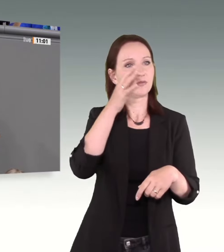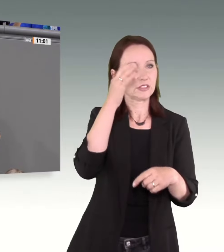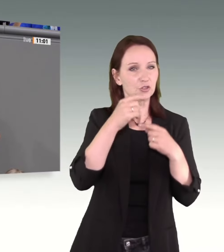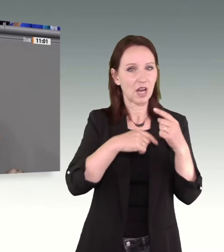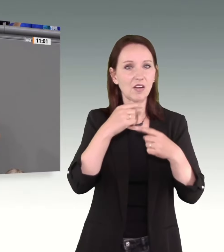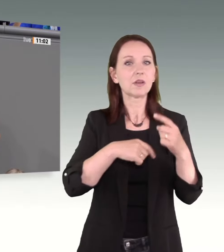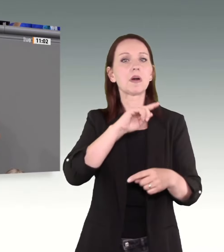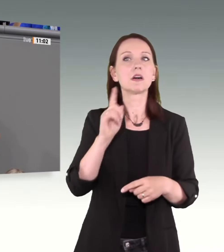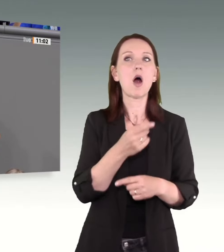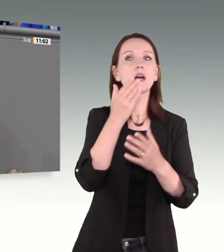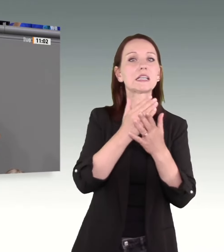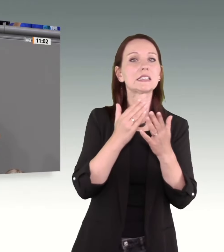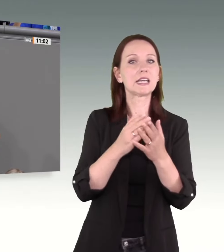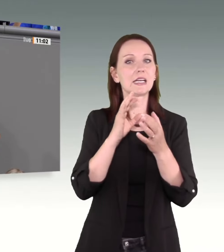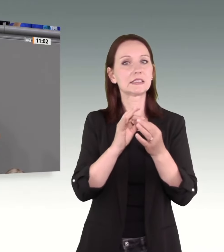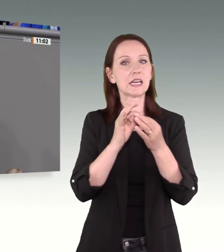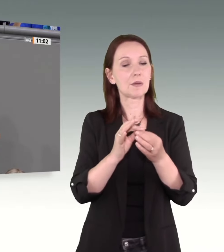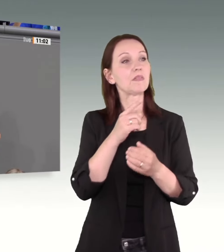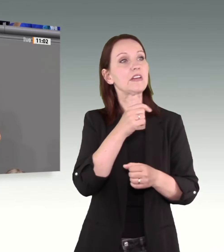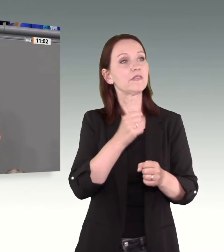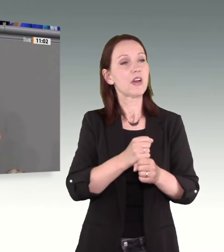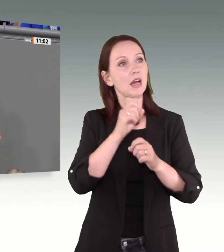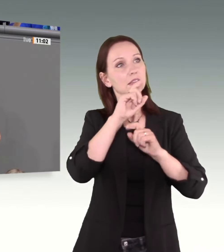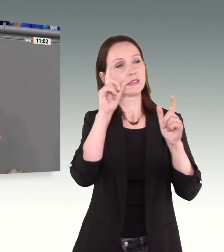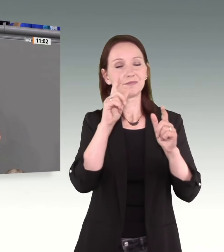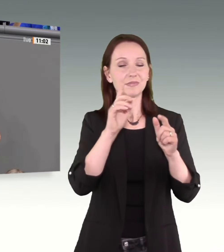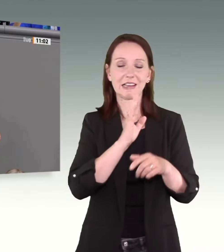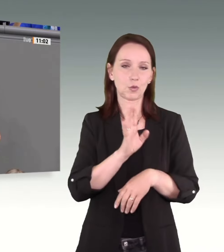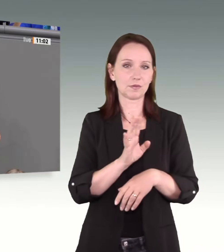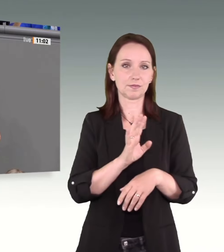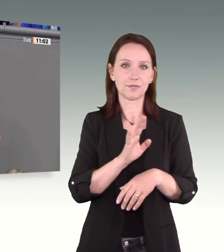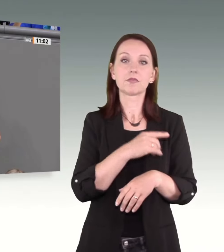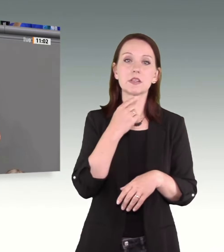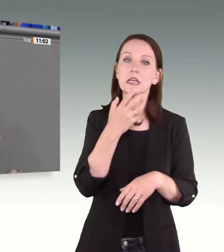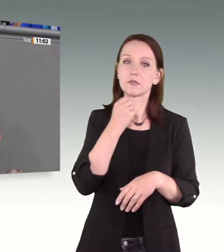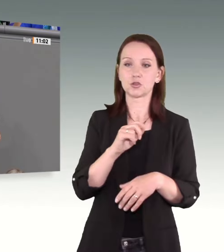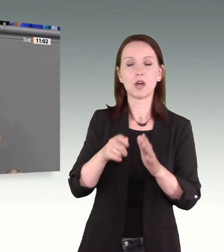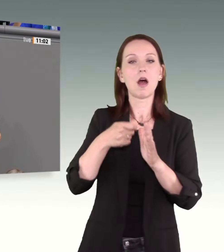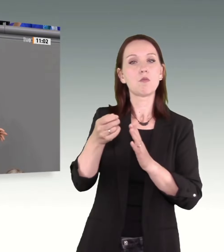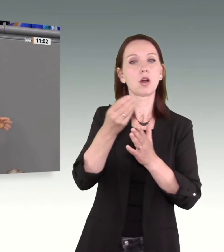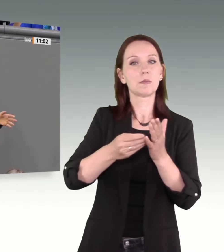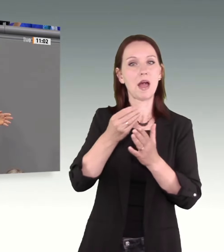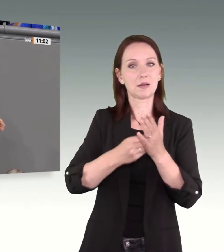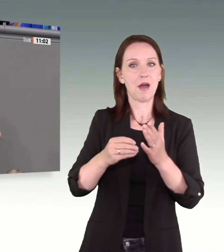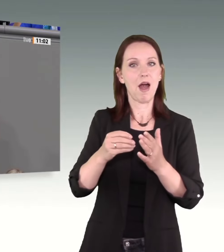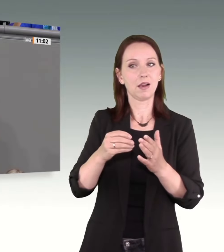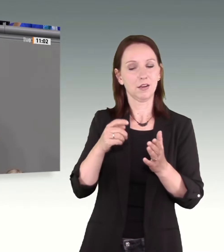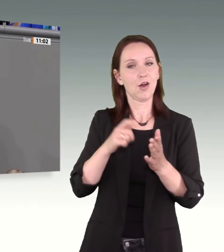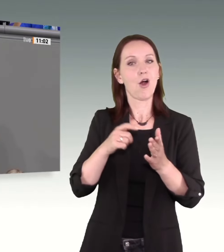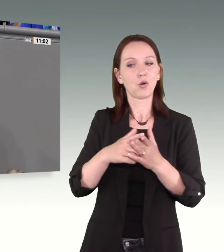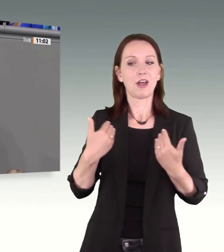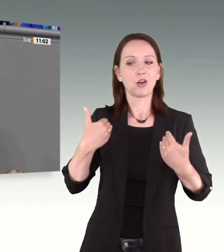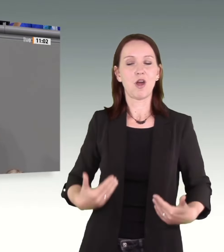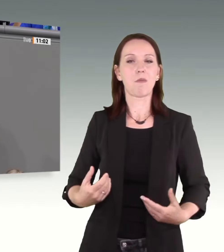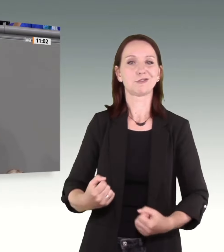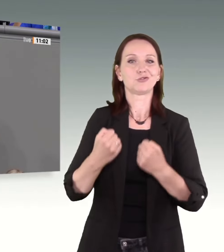Sie wollen das Mordmerkmal unter Ausnutzung der körperlichen Überlegenheit schaffen. War bisher also